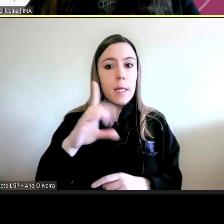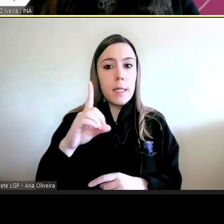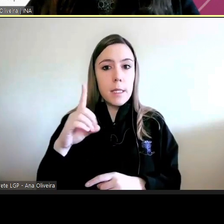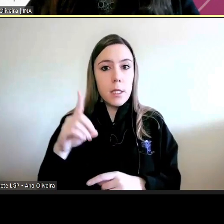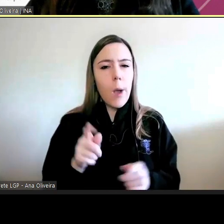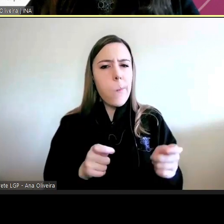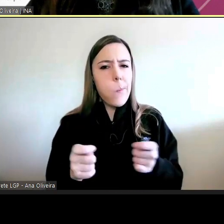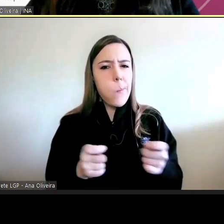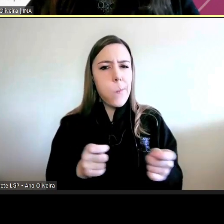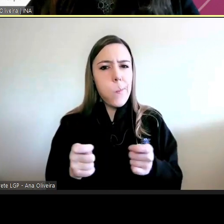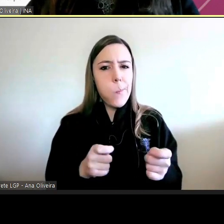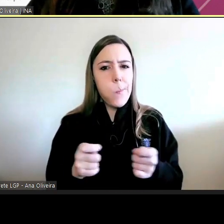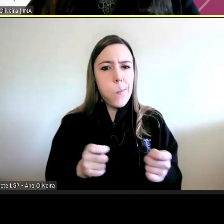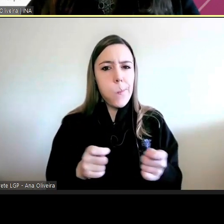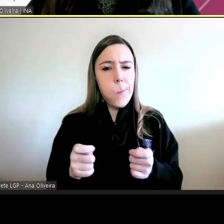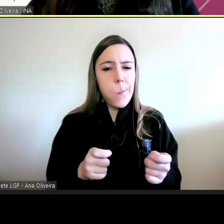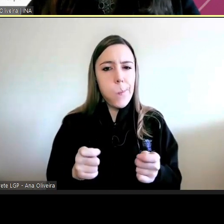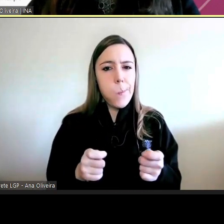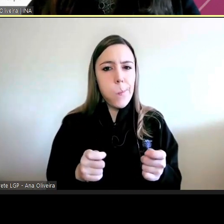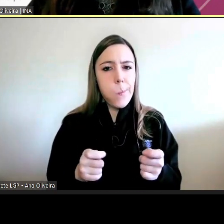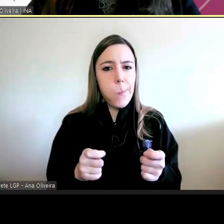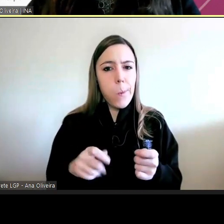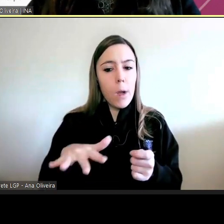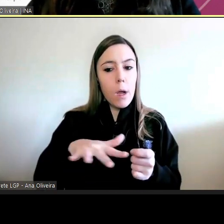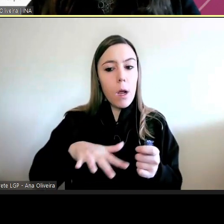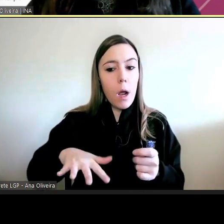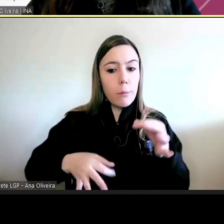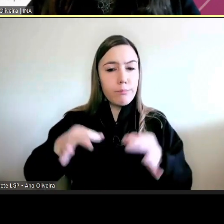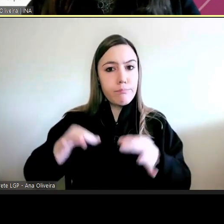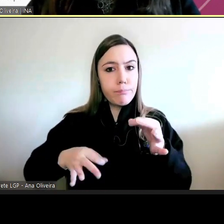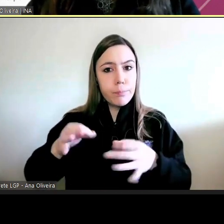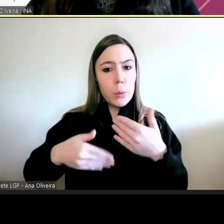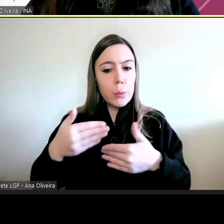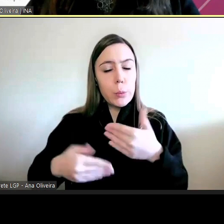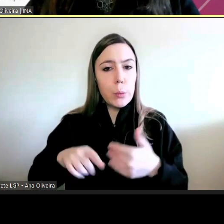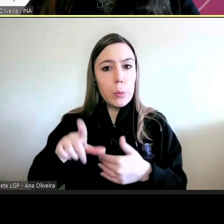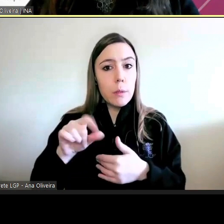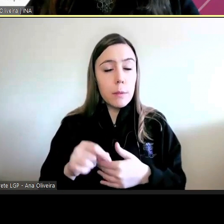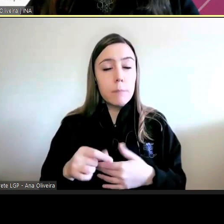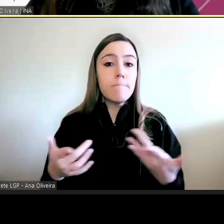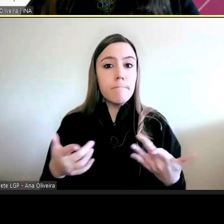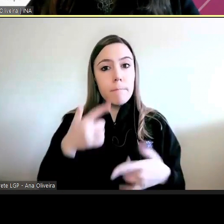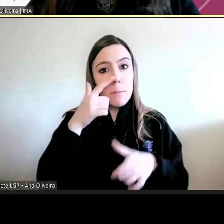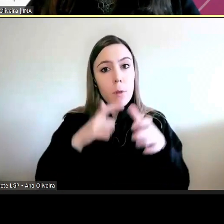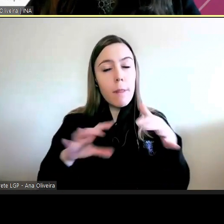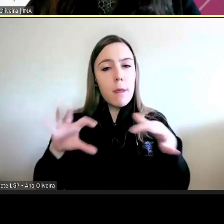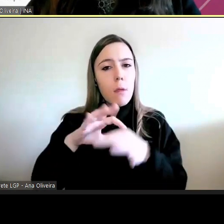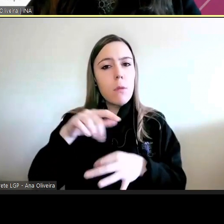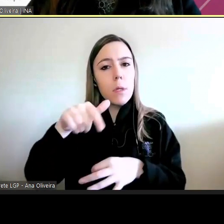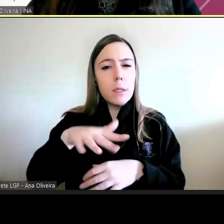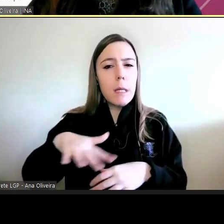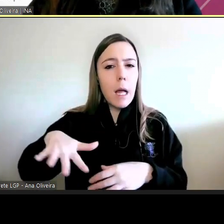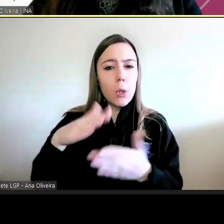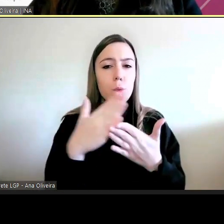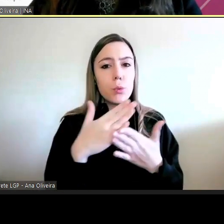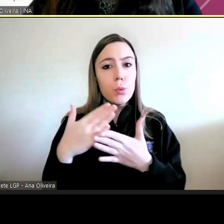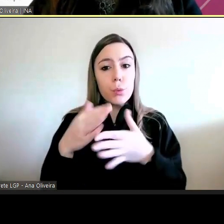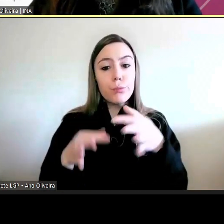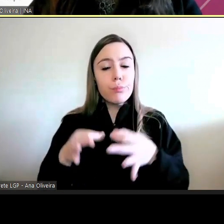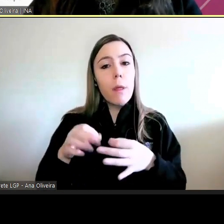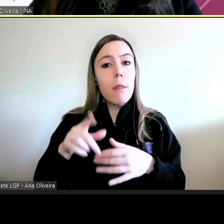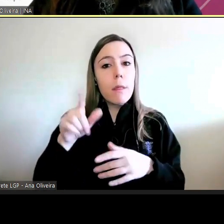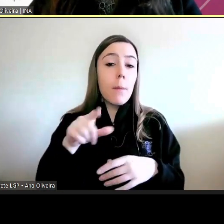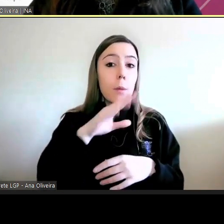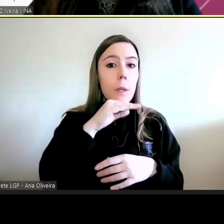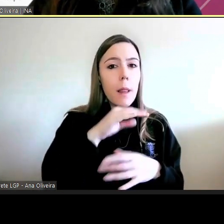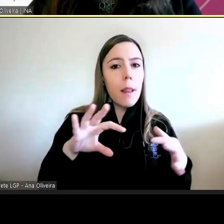coordenadora da Jurisdição Civil, Comercial e Processual Civil do Centro de Estudos Judiciários, onde lecionou até final